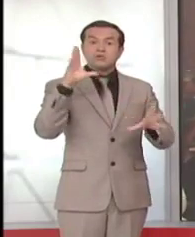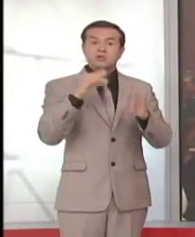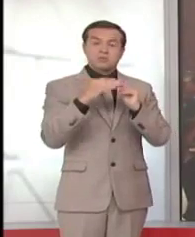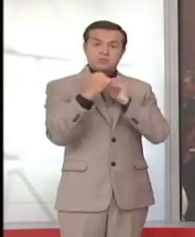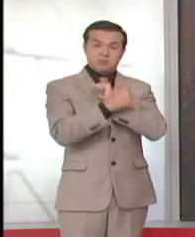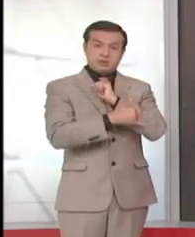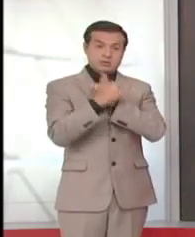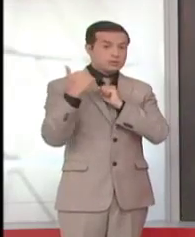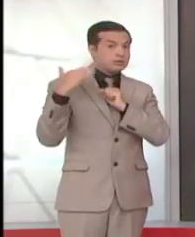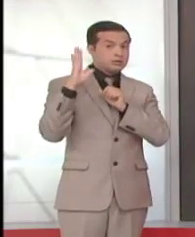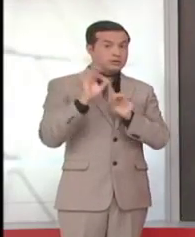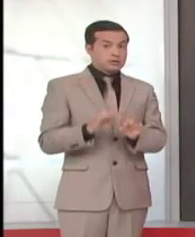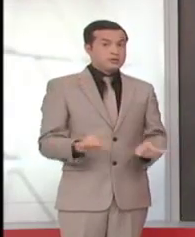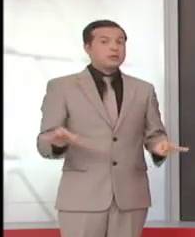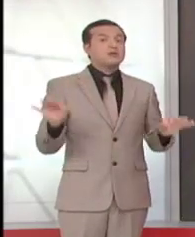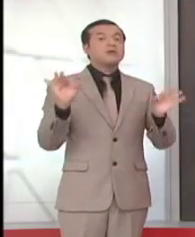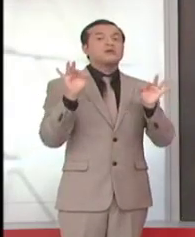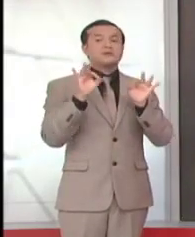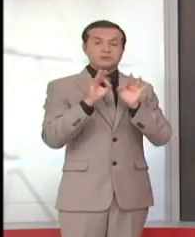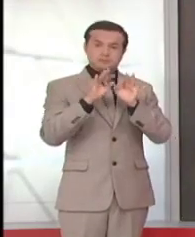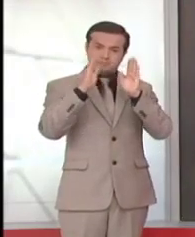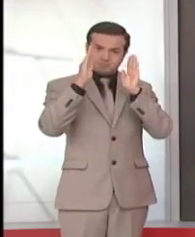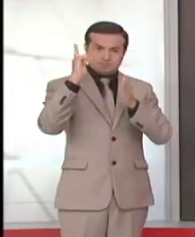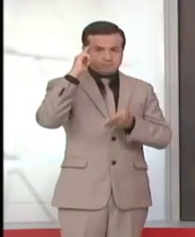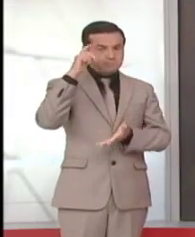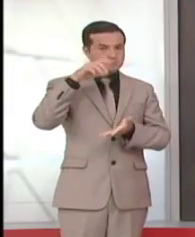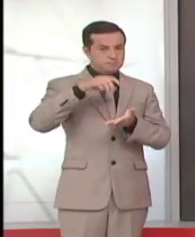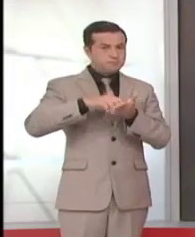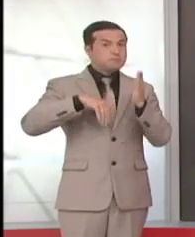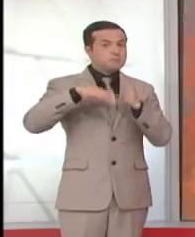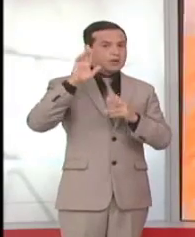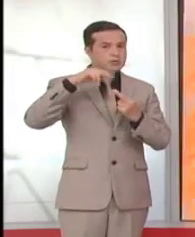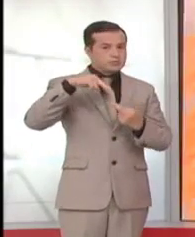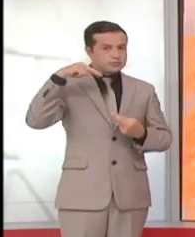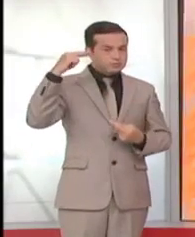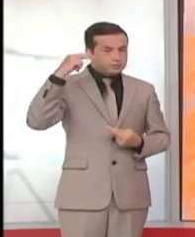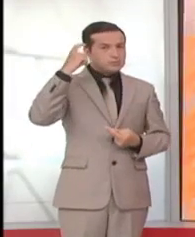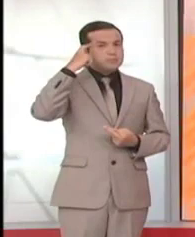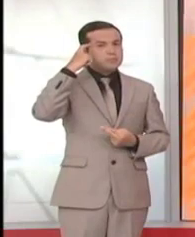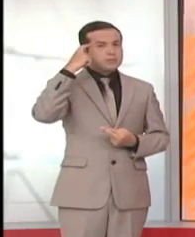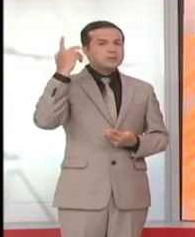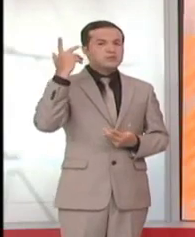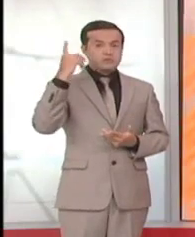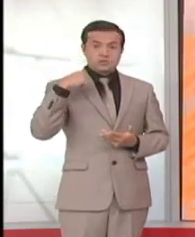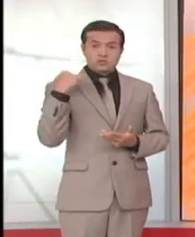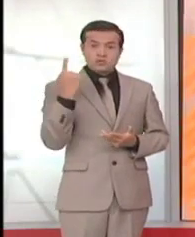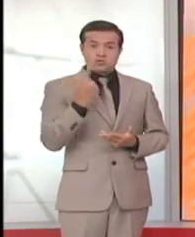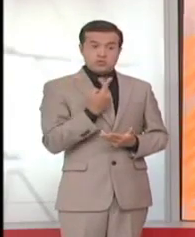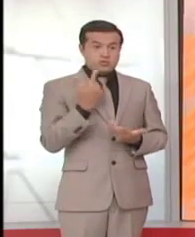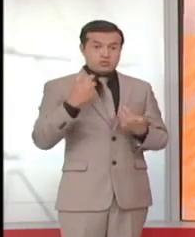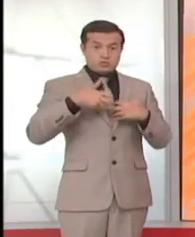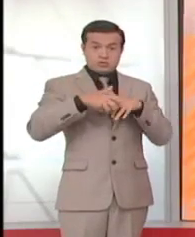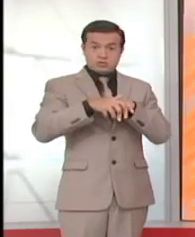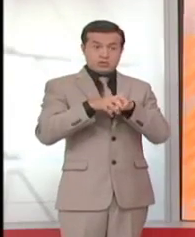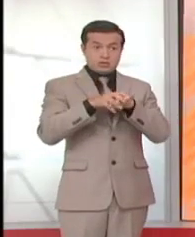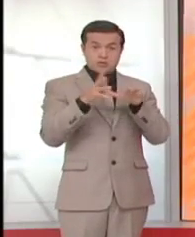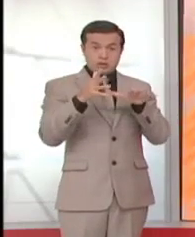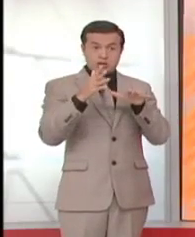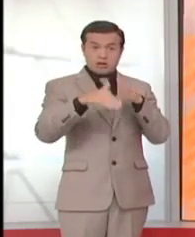además se convierte en una política de Estado y regional. Yo creo que si no nos integramos no vamos a llegar muy lejos. Y